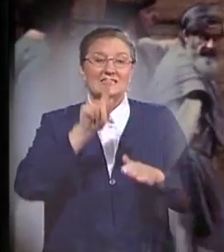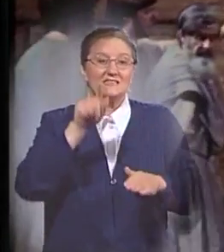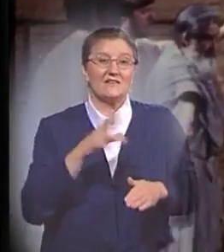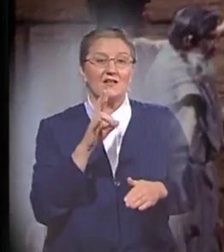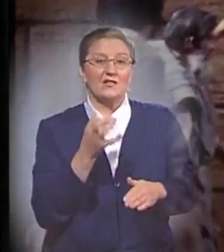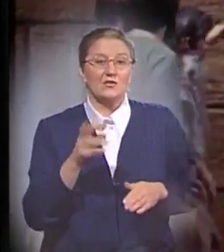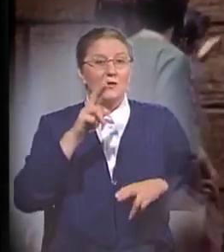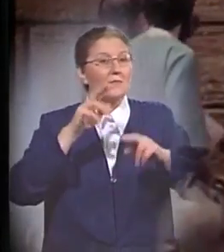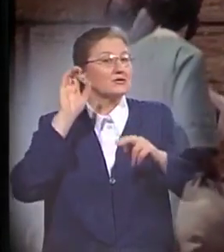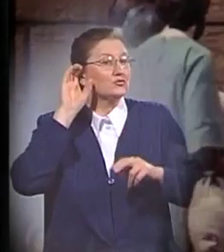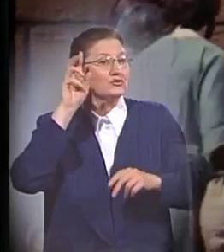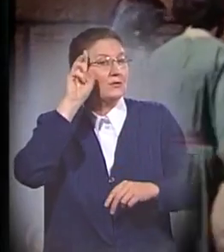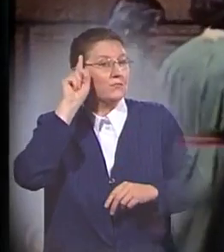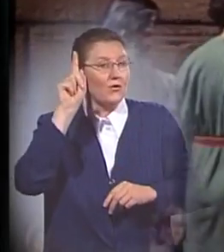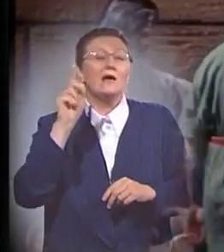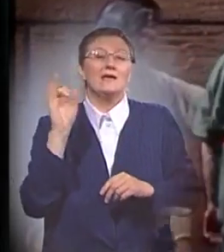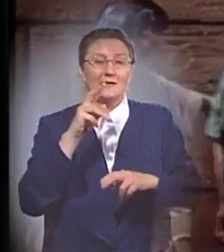послушаться Бога и построить ковчег.